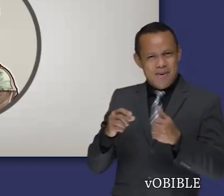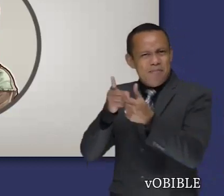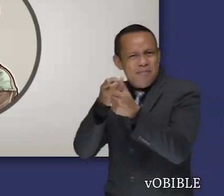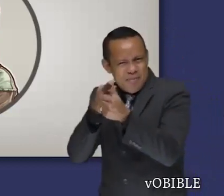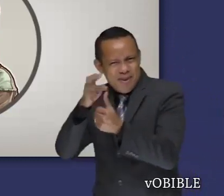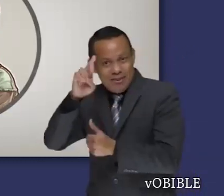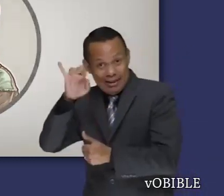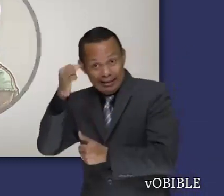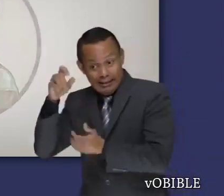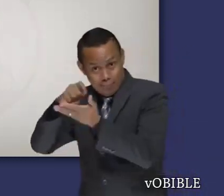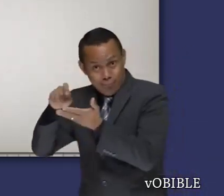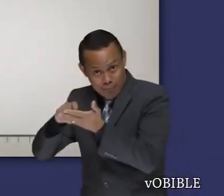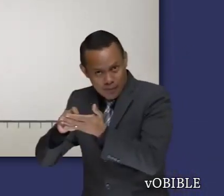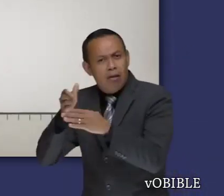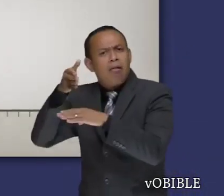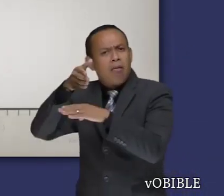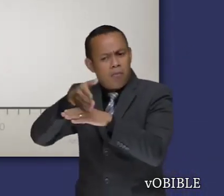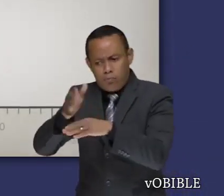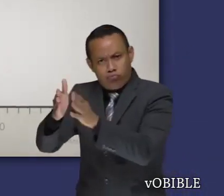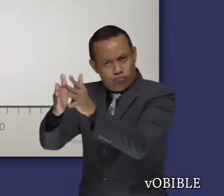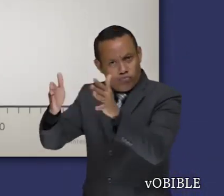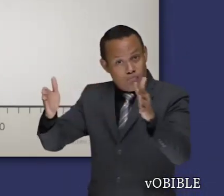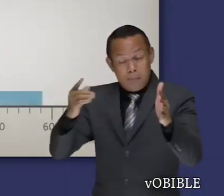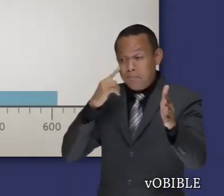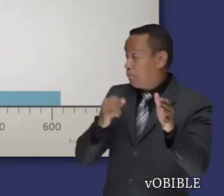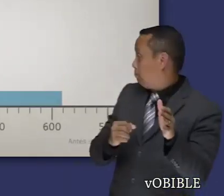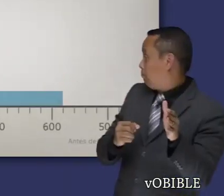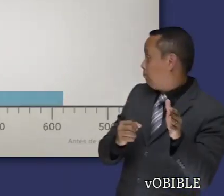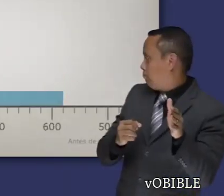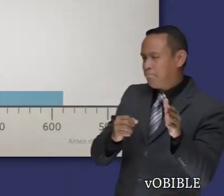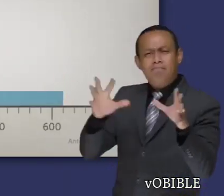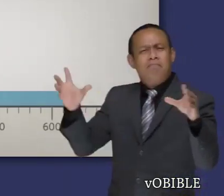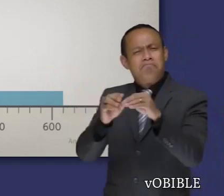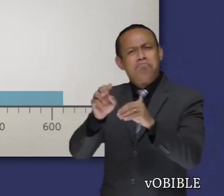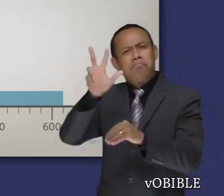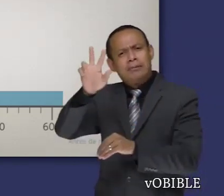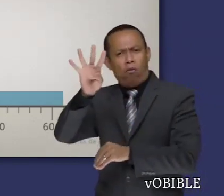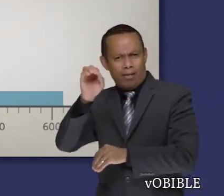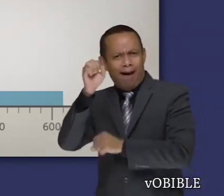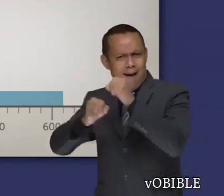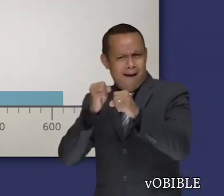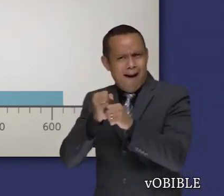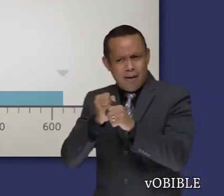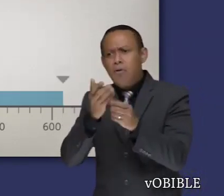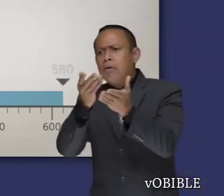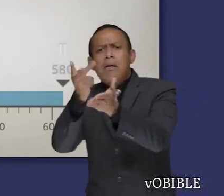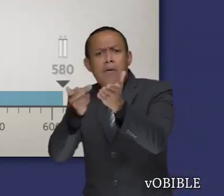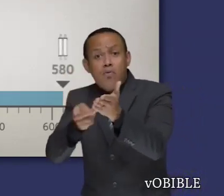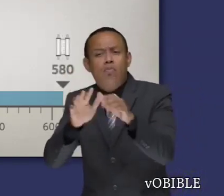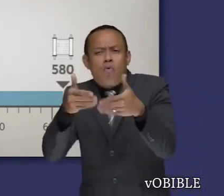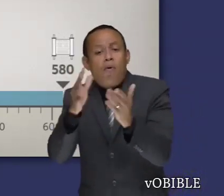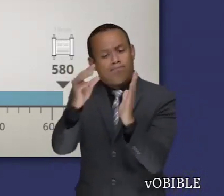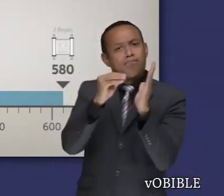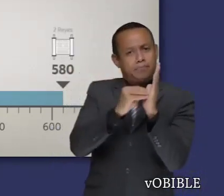punto donde lo deja primero de los reyes. Abarca un periodo de unos 340 años, desde aproximadamente el año 920